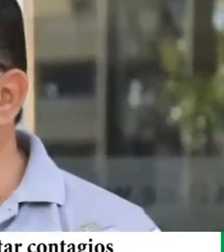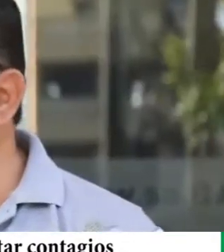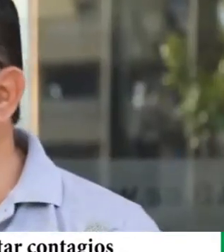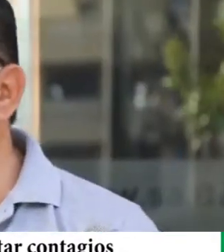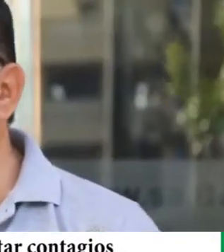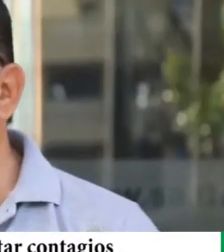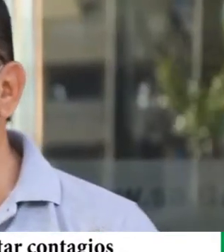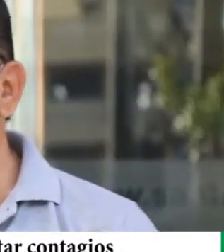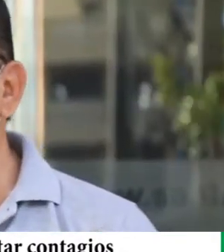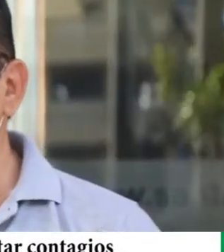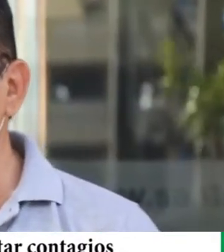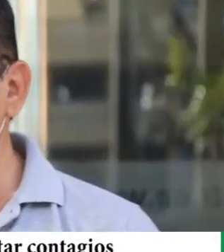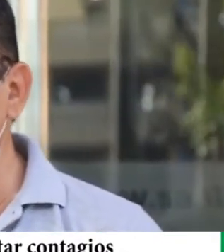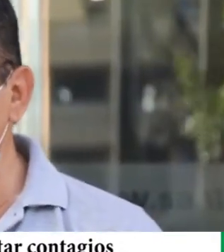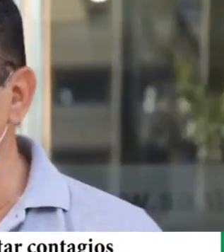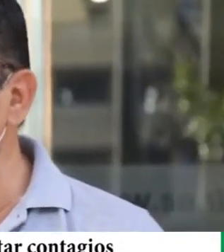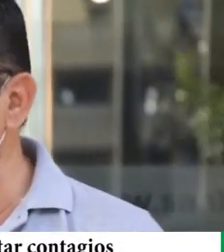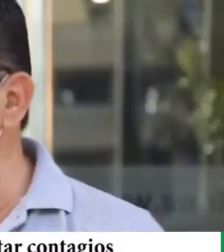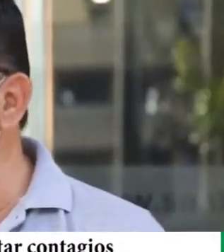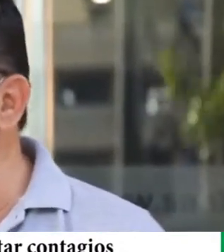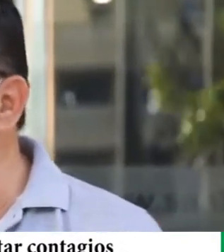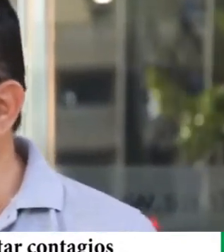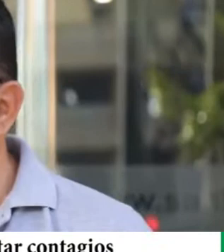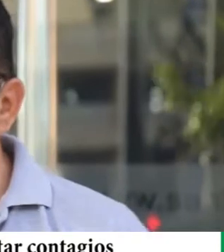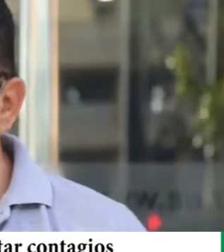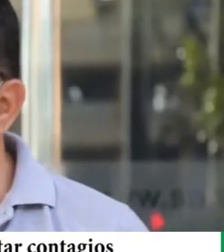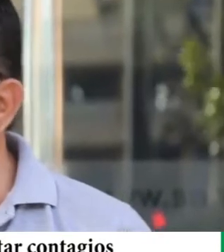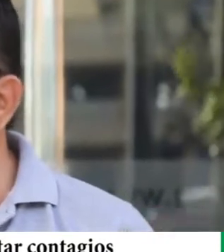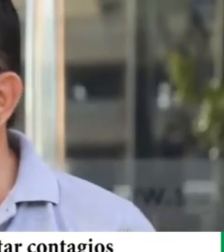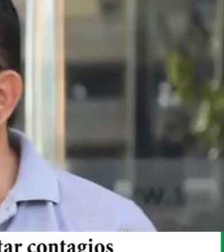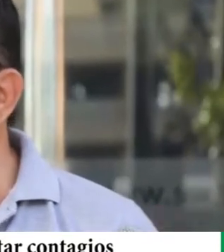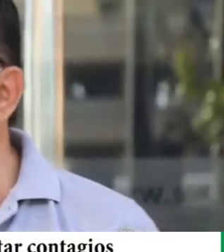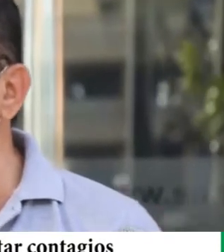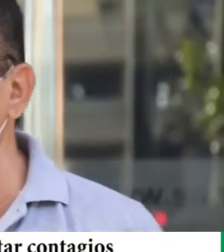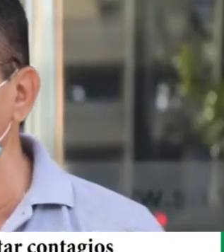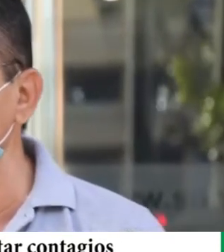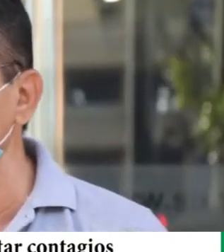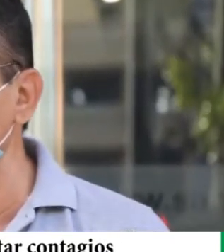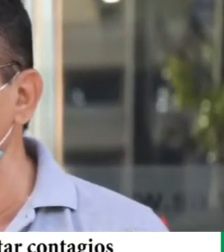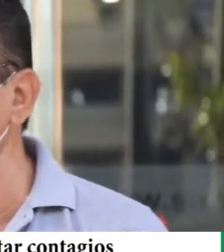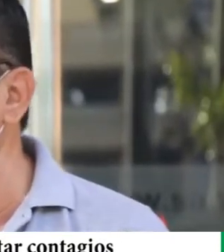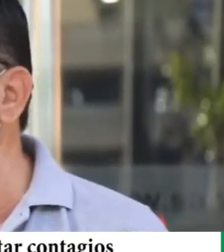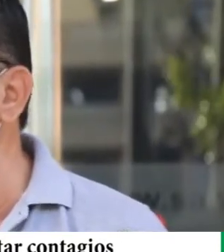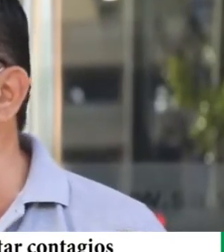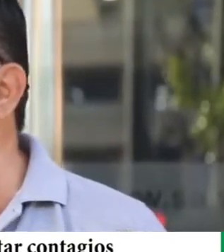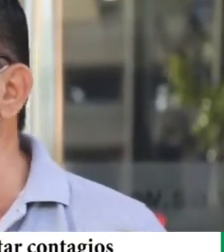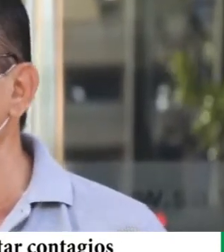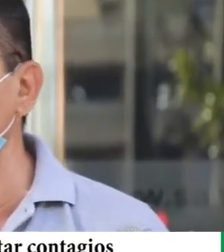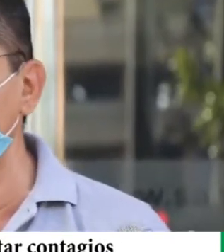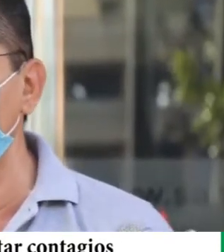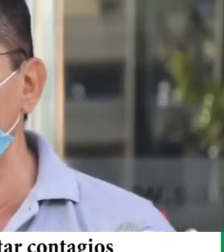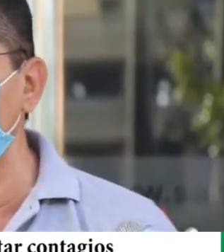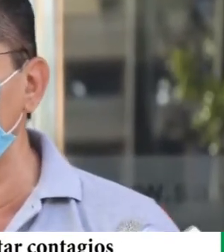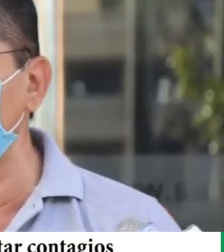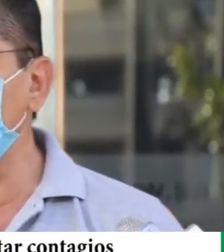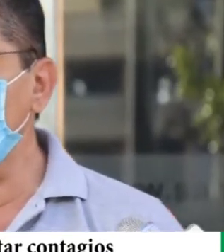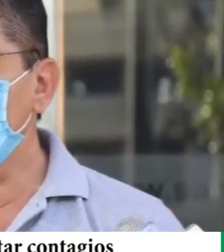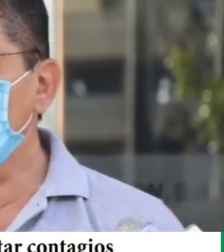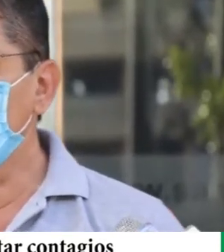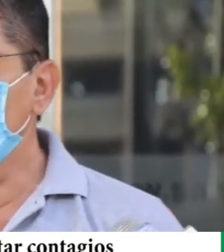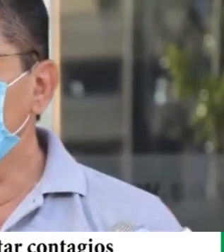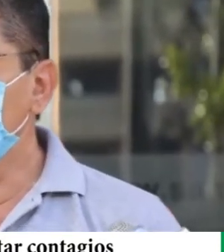gobernación destinaba el 30% de su presupuesto a salud. Esto lo viene haciendo en el último periodo legislativo, en la última gestión del gobernador.